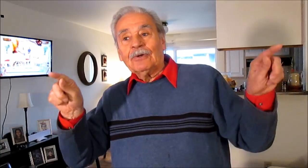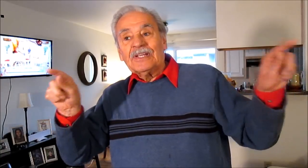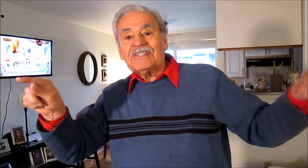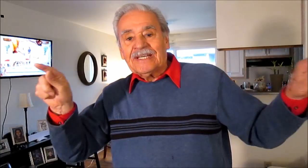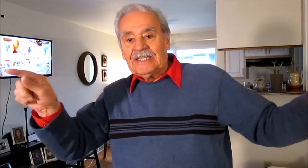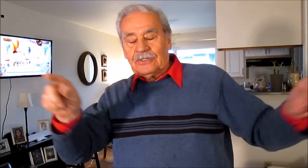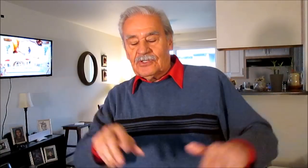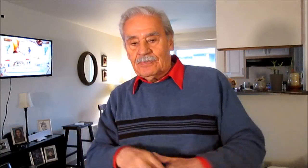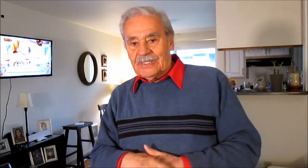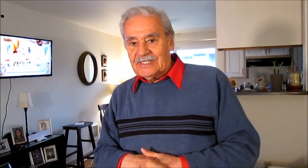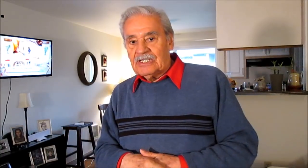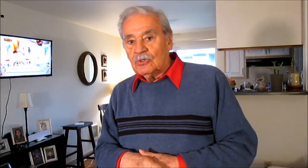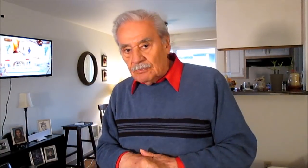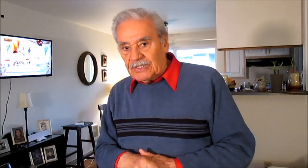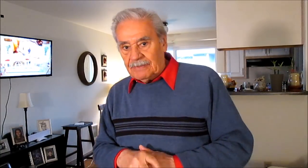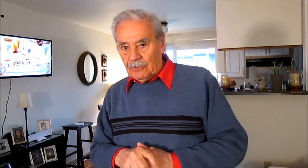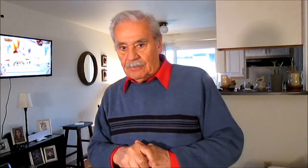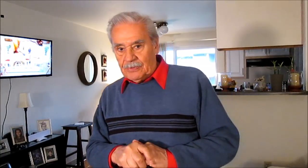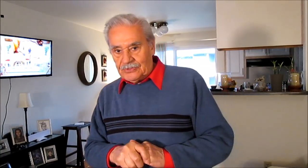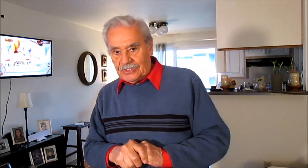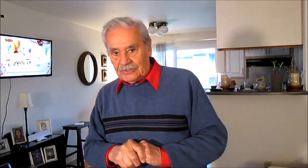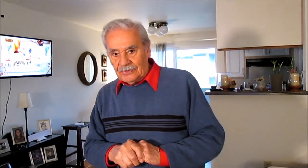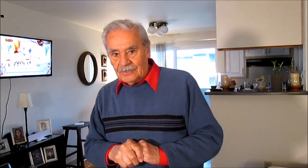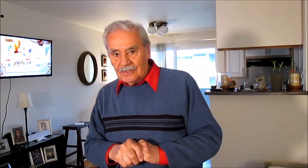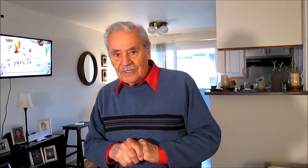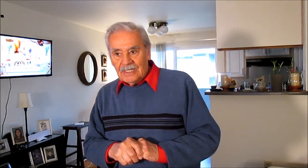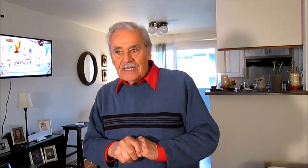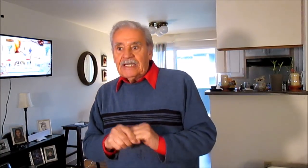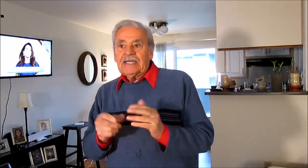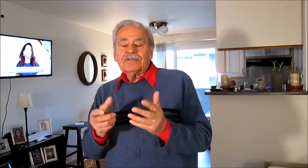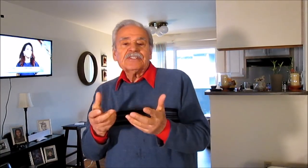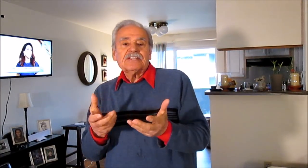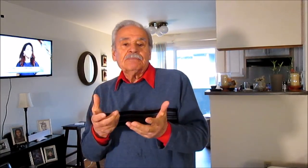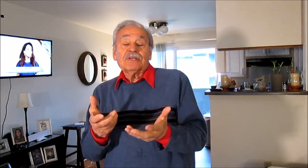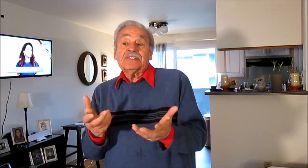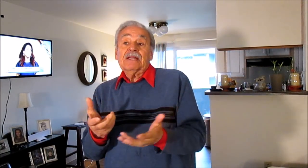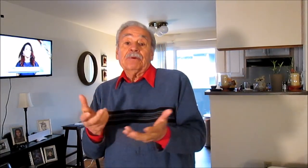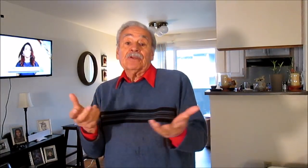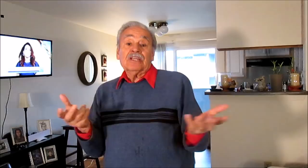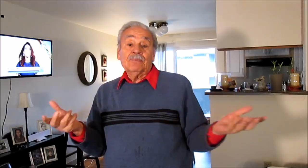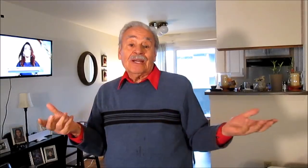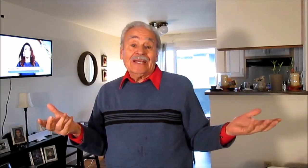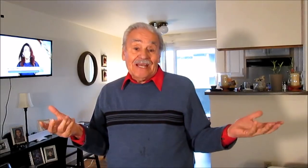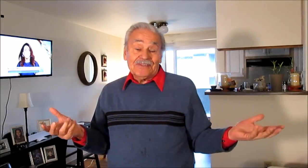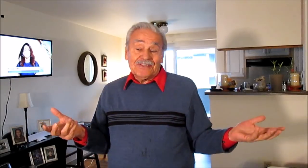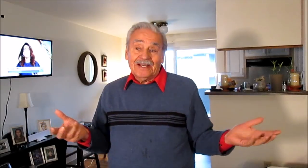con esa gente no se puede hacer ningún tipo de proyecto y entonces se puede decir el peronismo alcanza